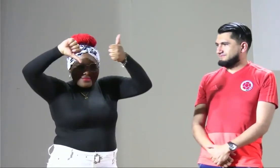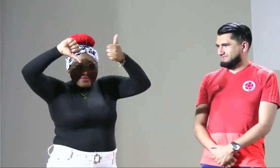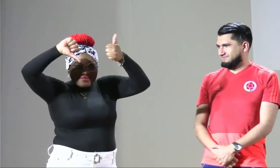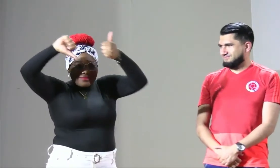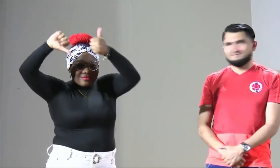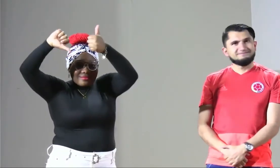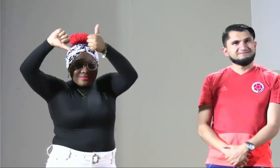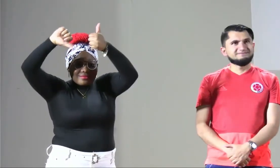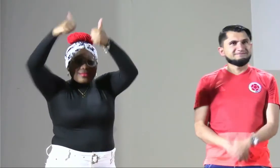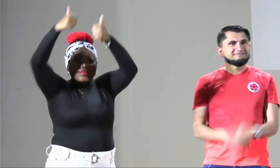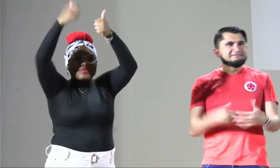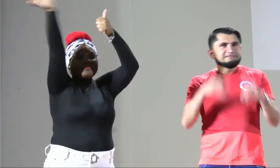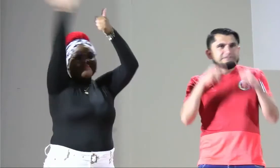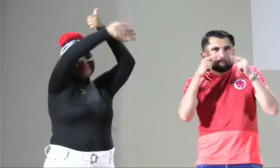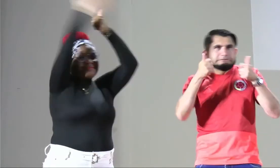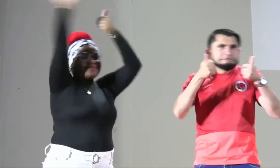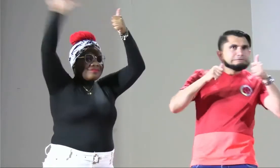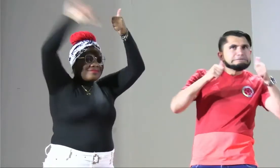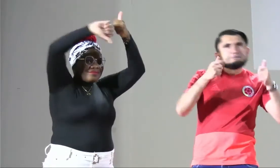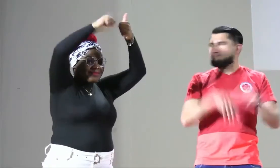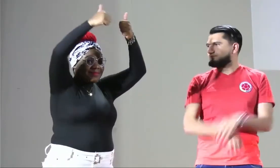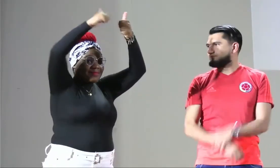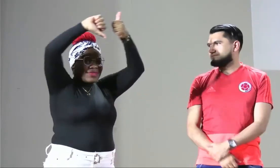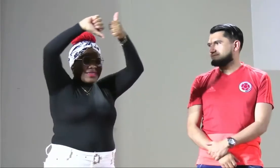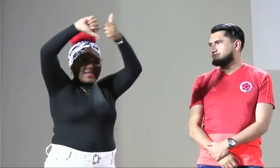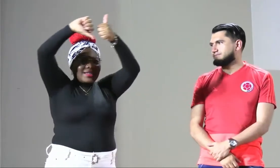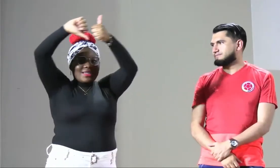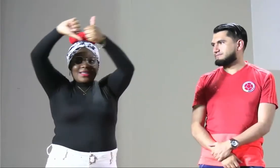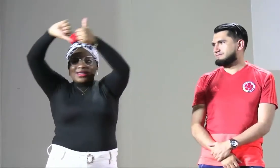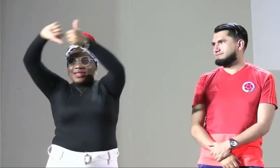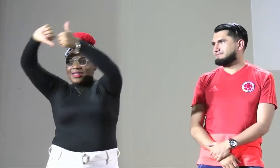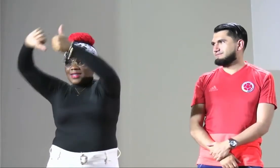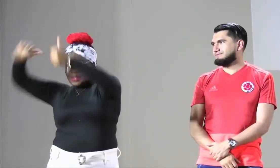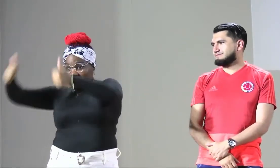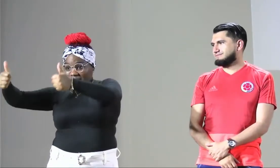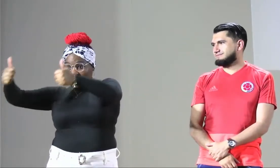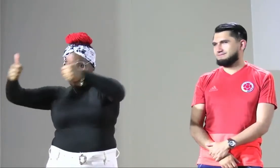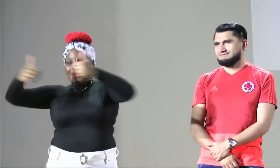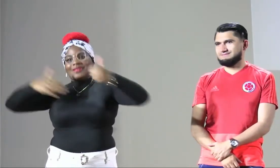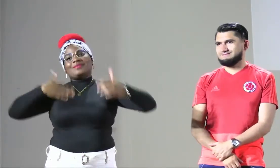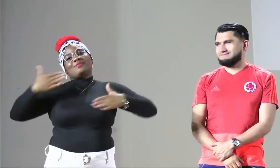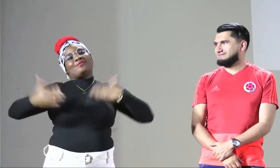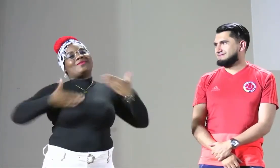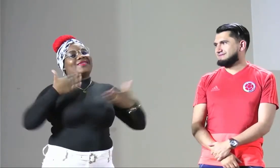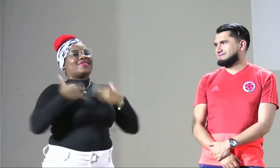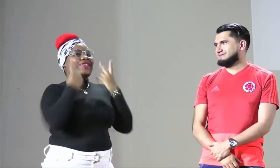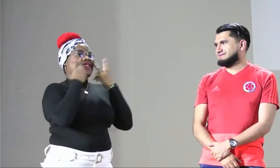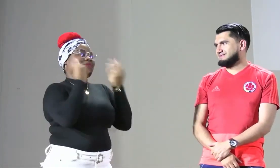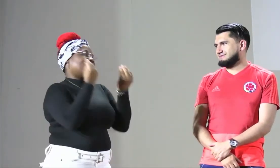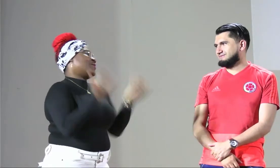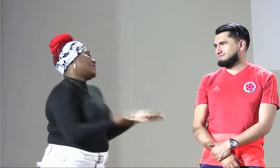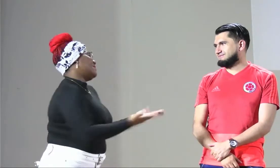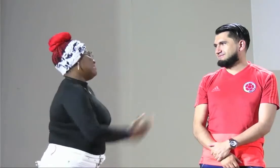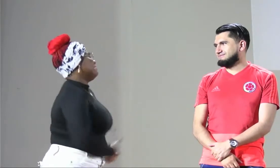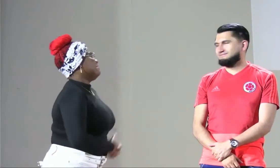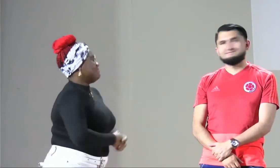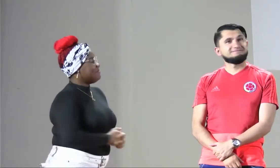Bien. ¿Cómo se encuentran? Buenos días. ¿Cómo están? Bien. La verdad me alegra mucho